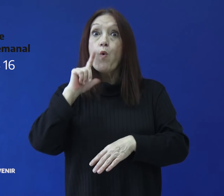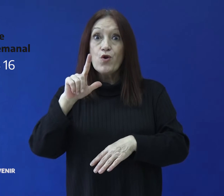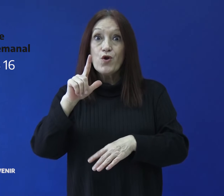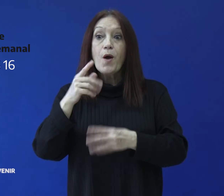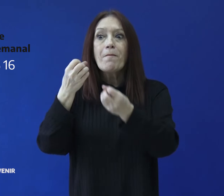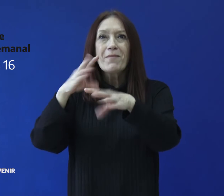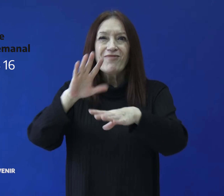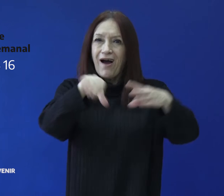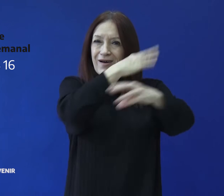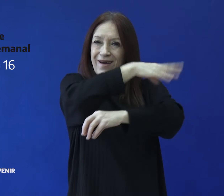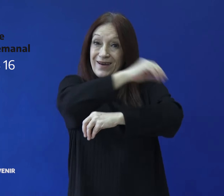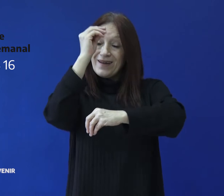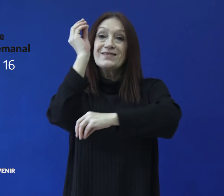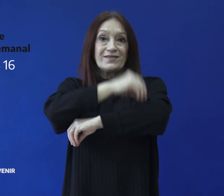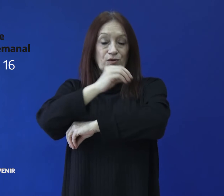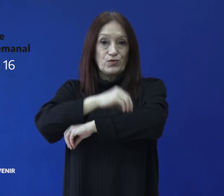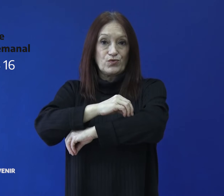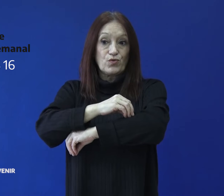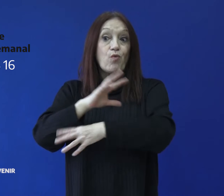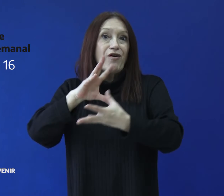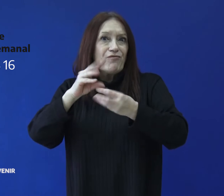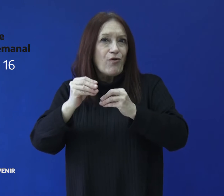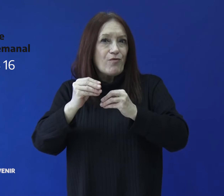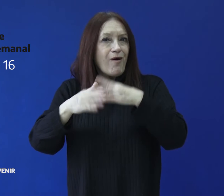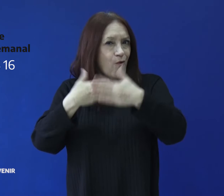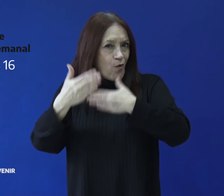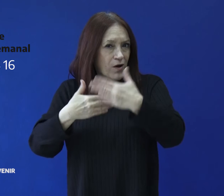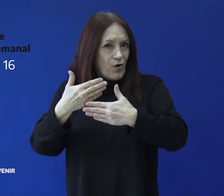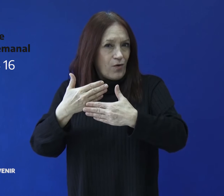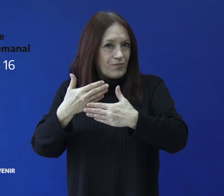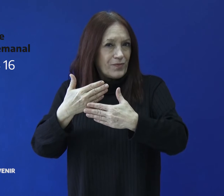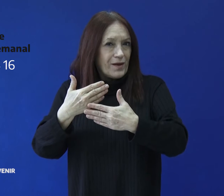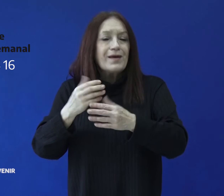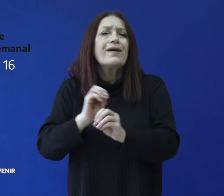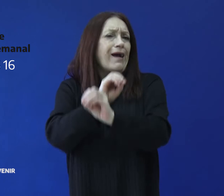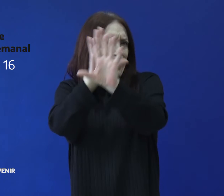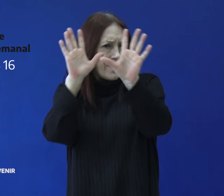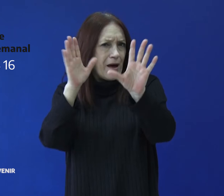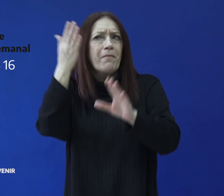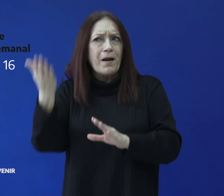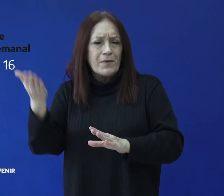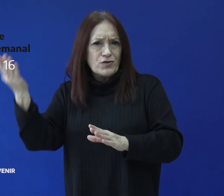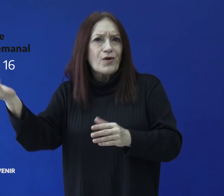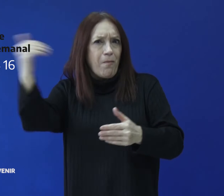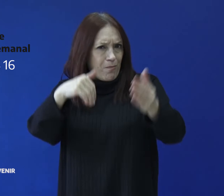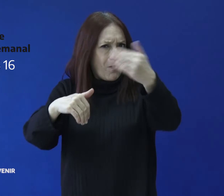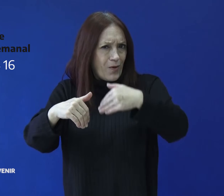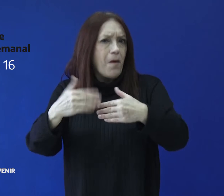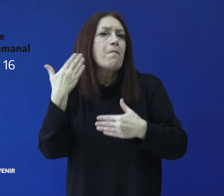santacruceña, una alternativa que contará con la mayor transparencia y seguridad para quienes participen de la misma.